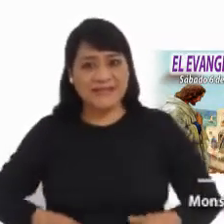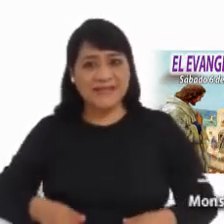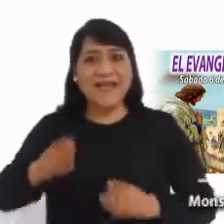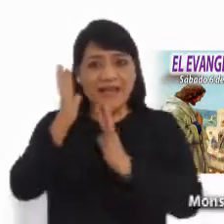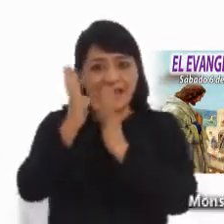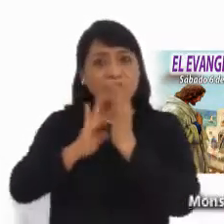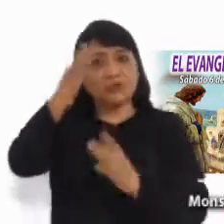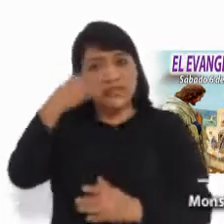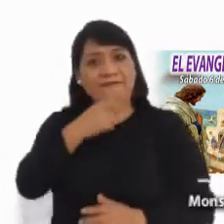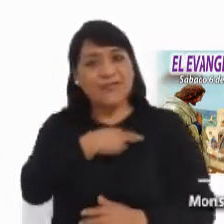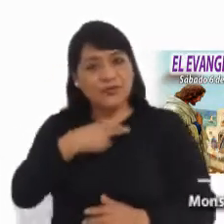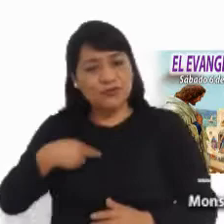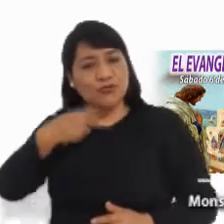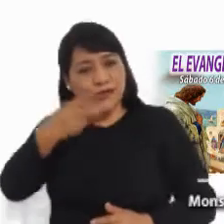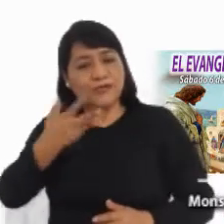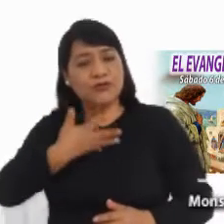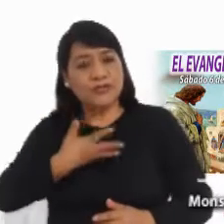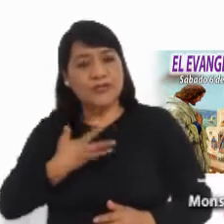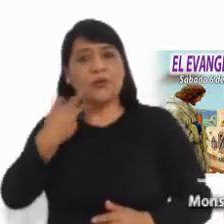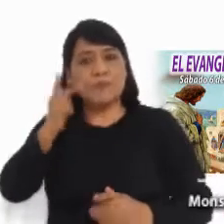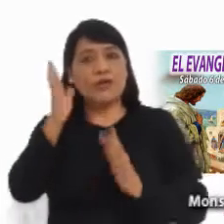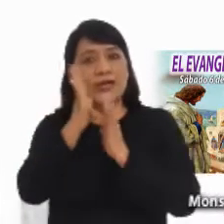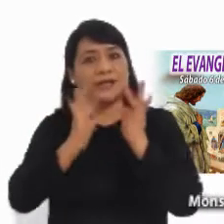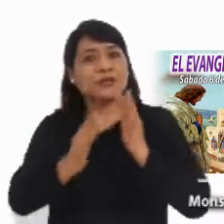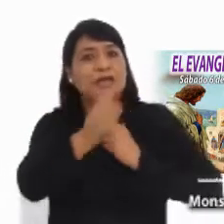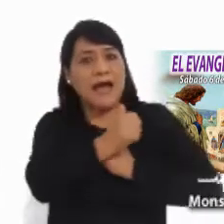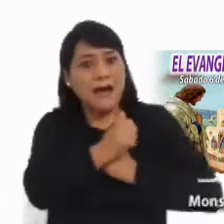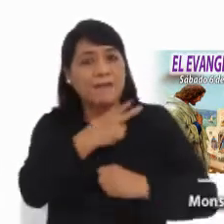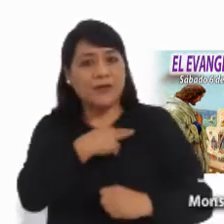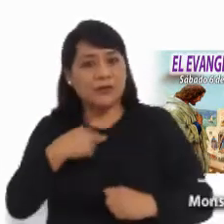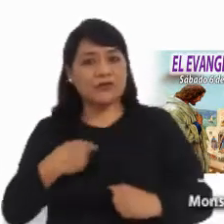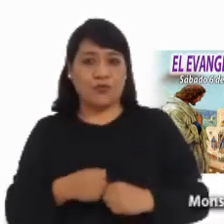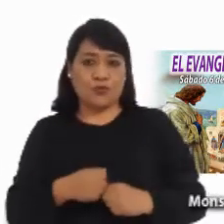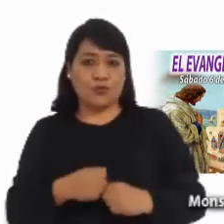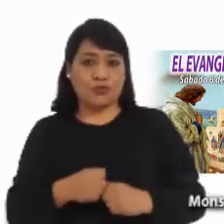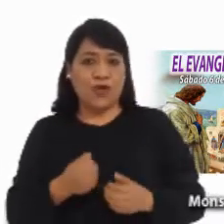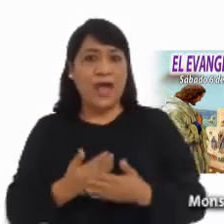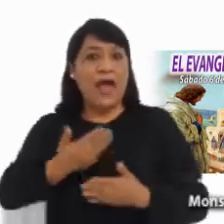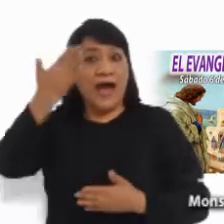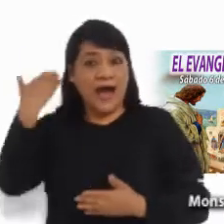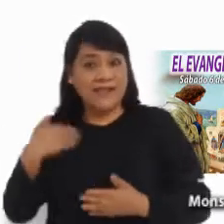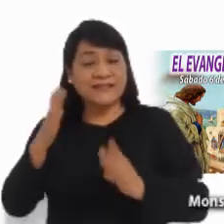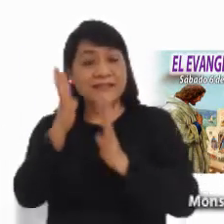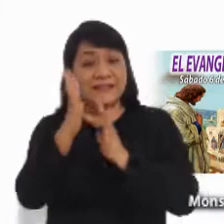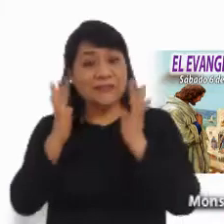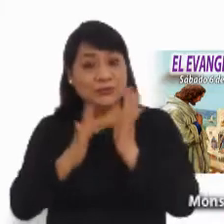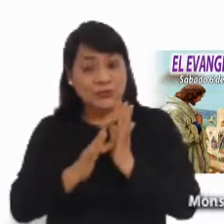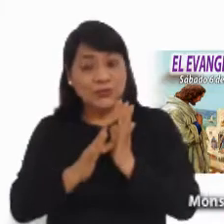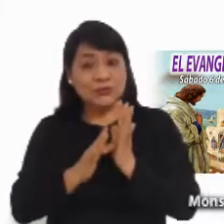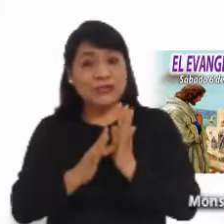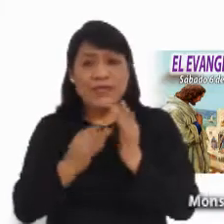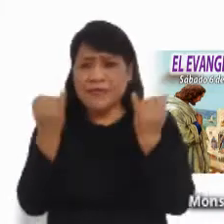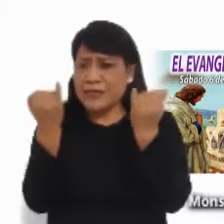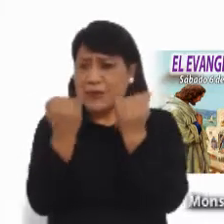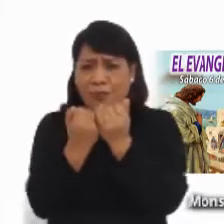escándalo de los escribas y fariseos, porque Jesús compartía su mesa y conversaba con